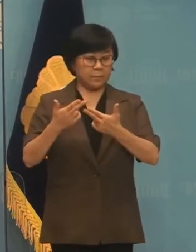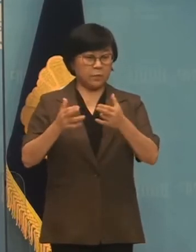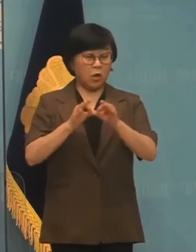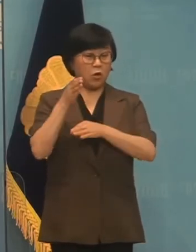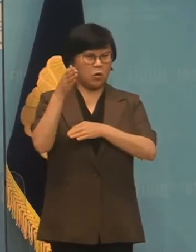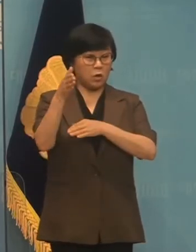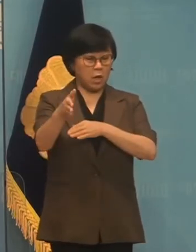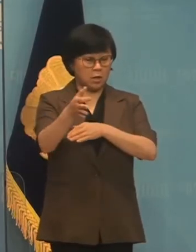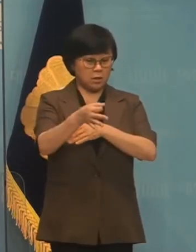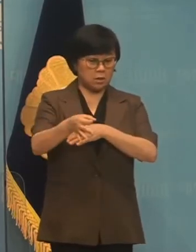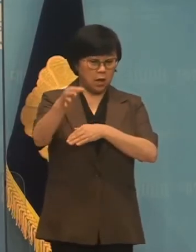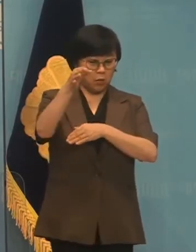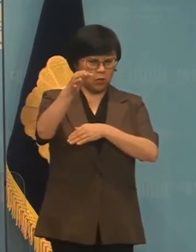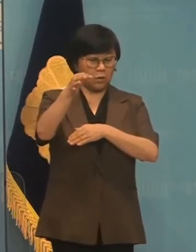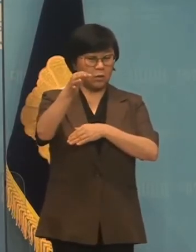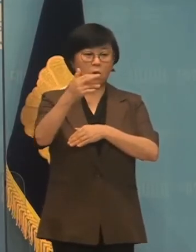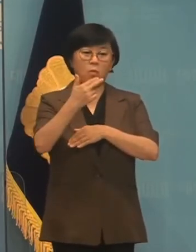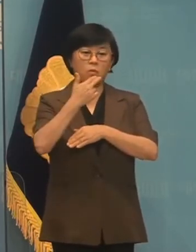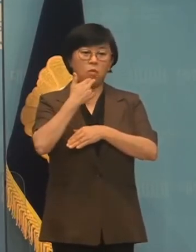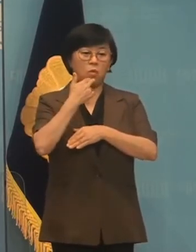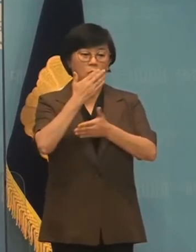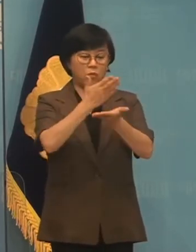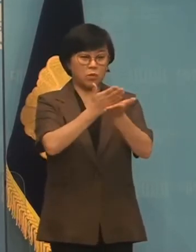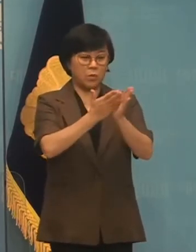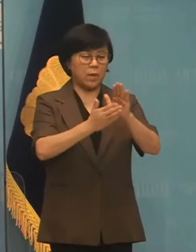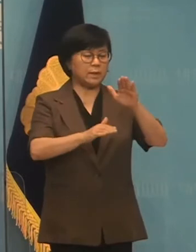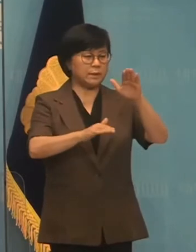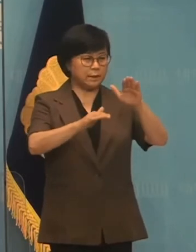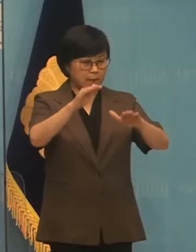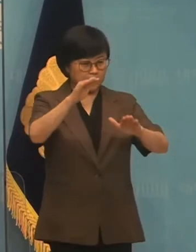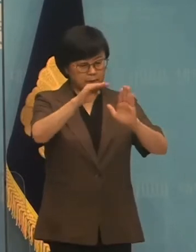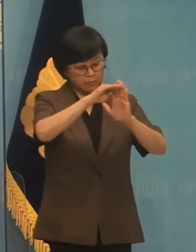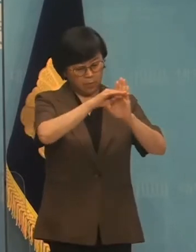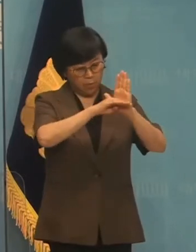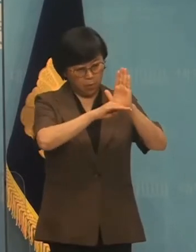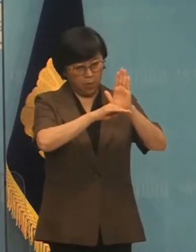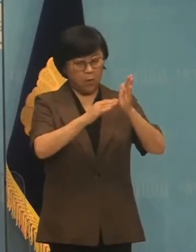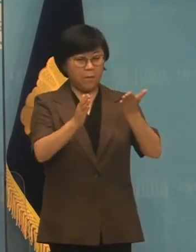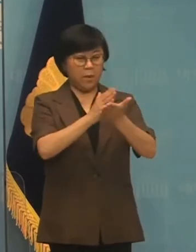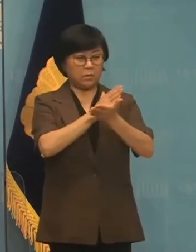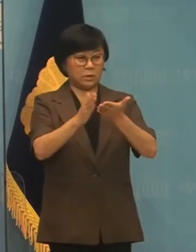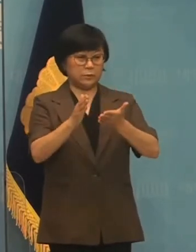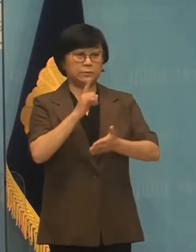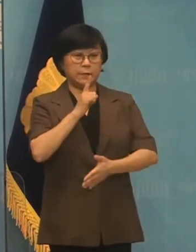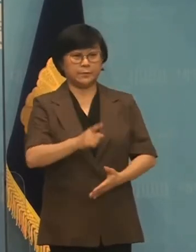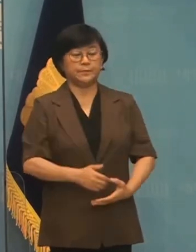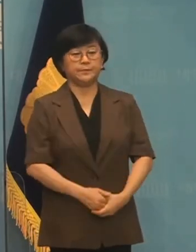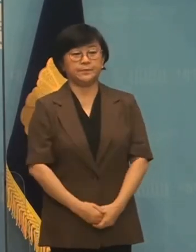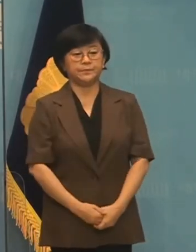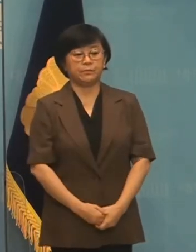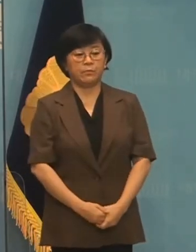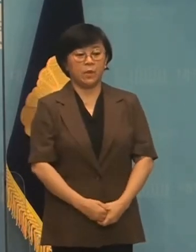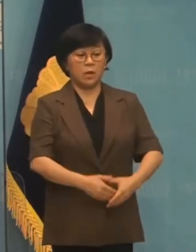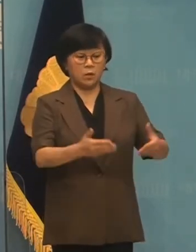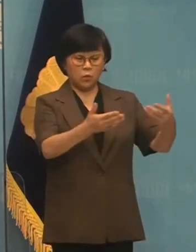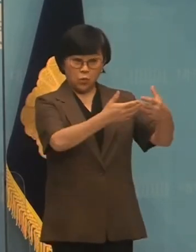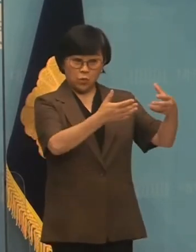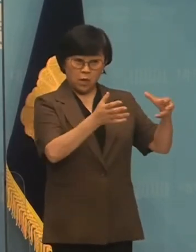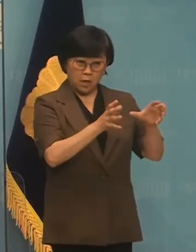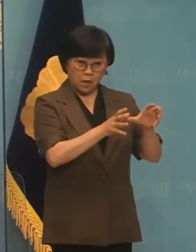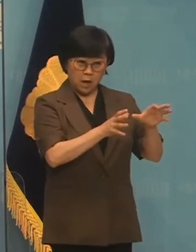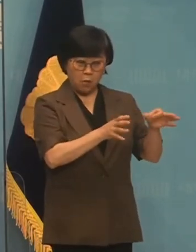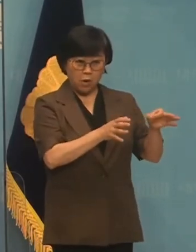인상요인도 없을 뿐더러 업종별 차등 적용이 필요하다는 주장을 펼쳤습니다. 노동계가